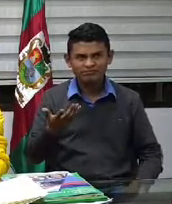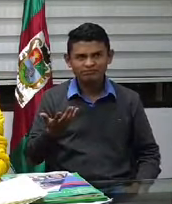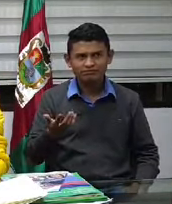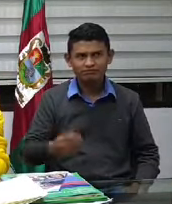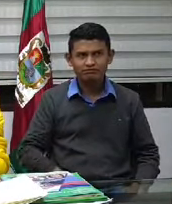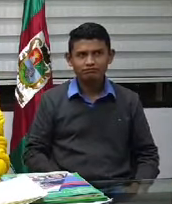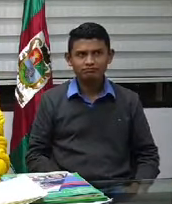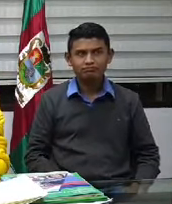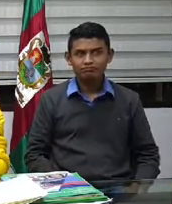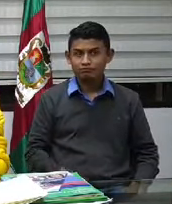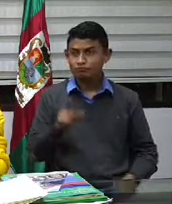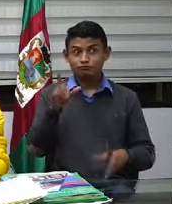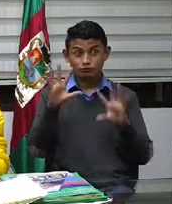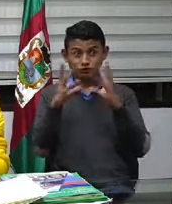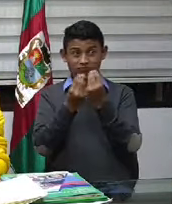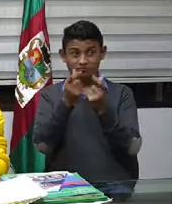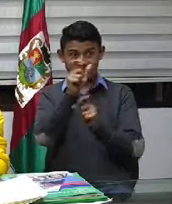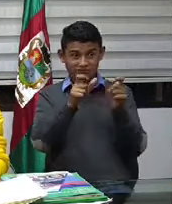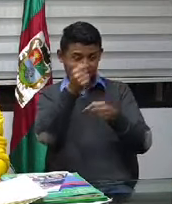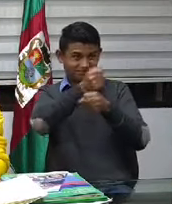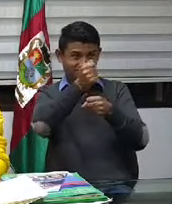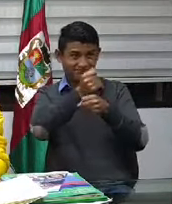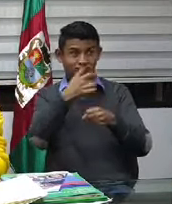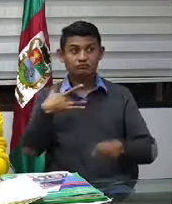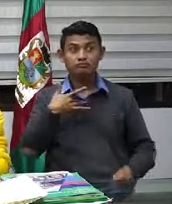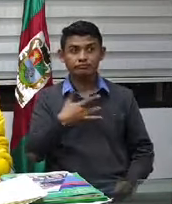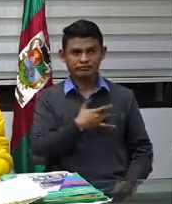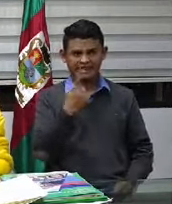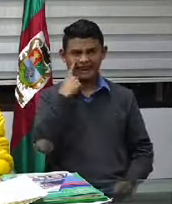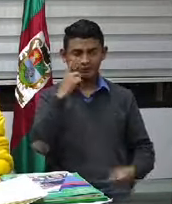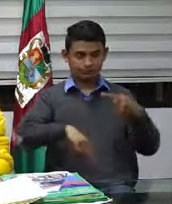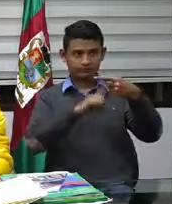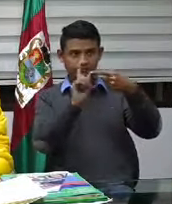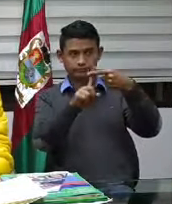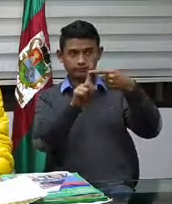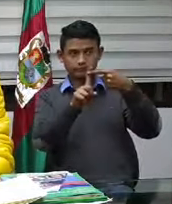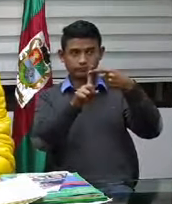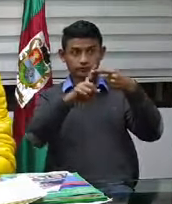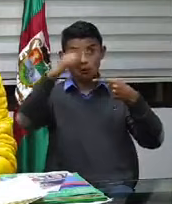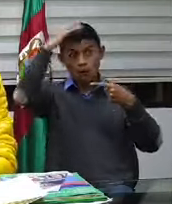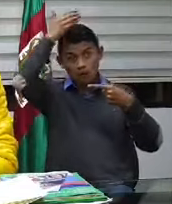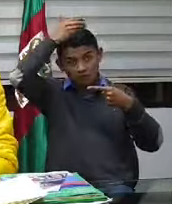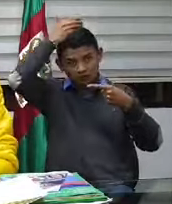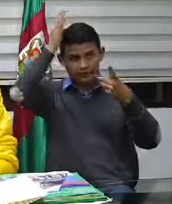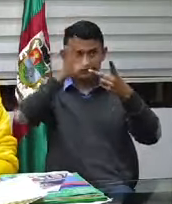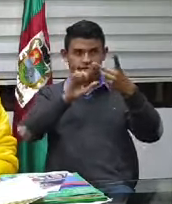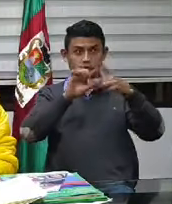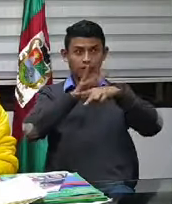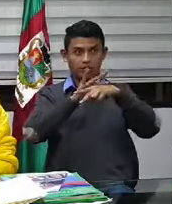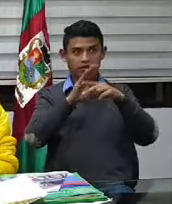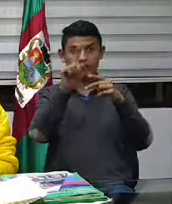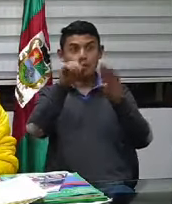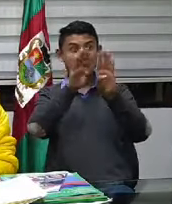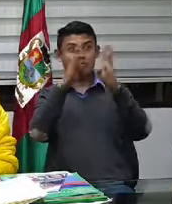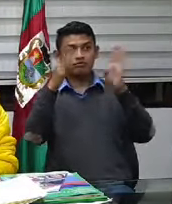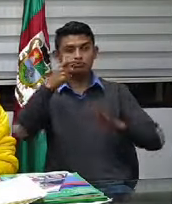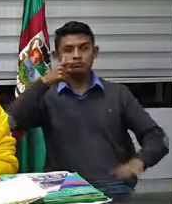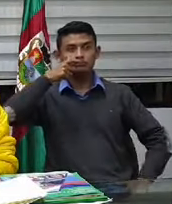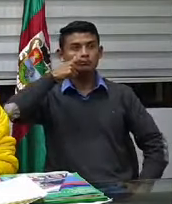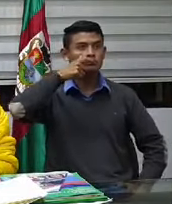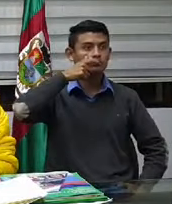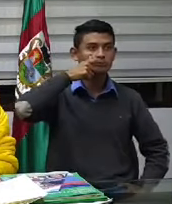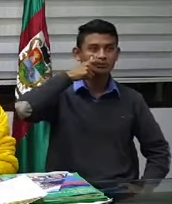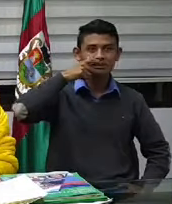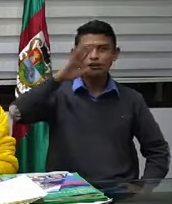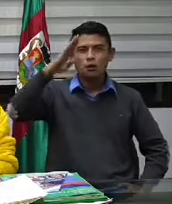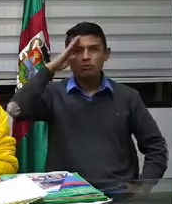salud, siempre lo he dicho, el gremio de salud son desde el portero del hospital hasta el que está en la última puerta, que es el que está en la morgue de